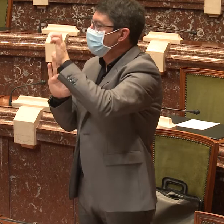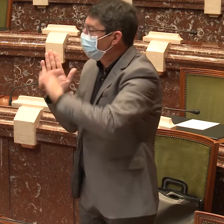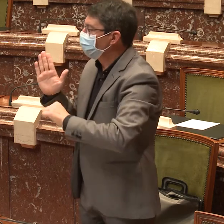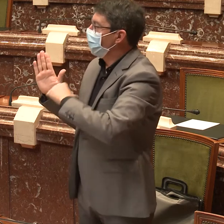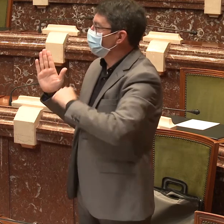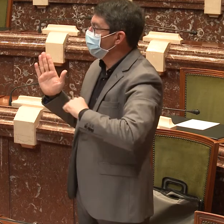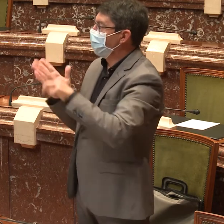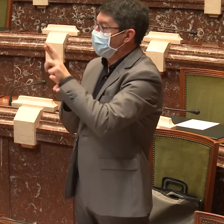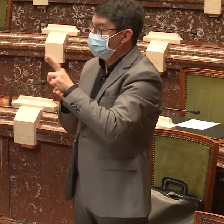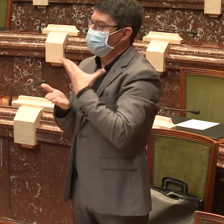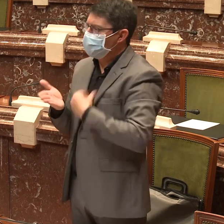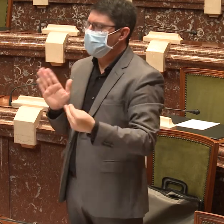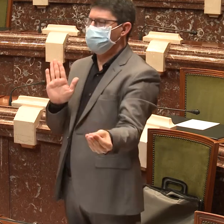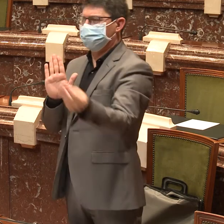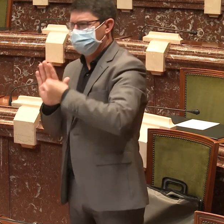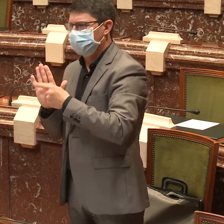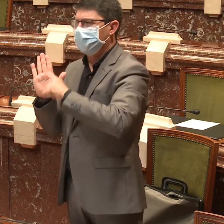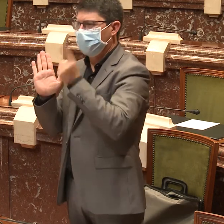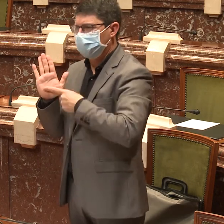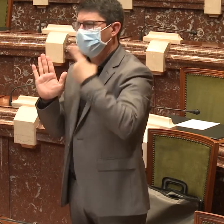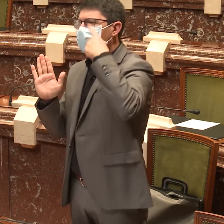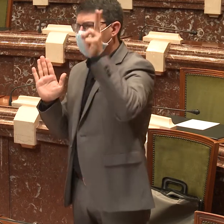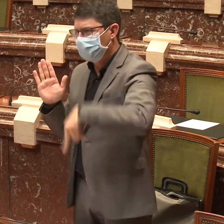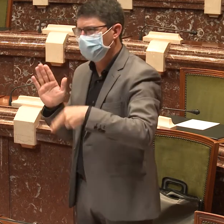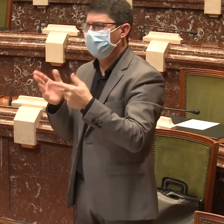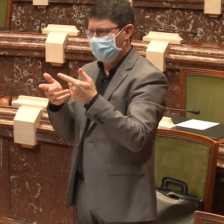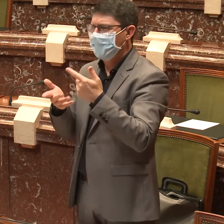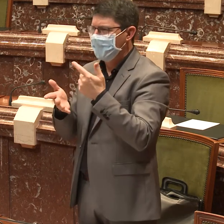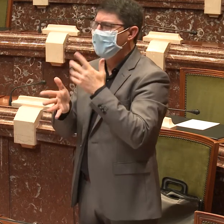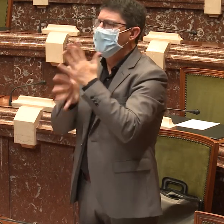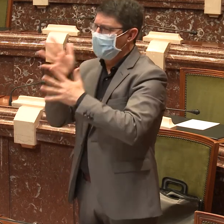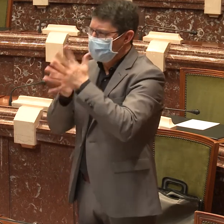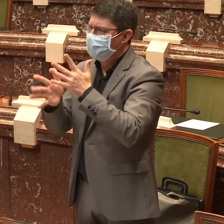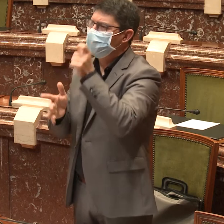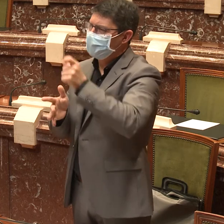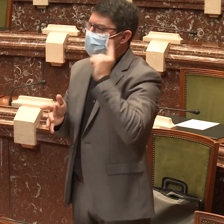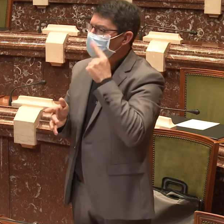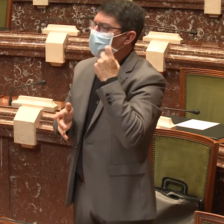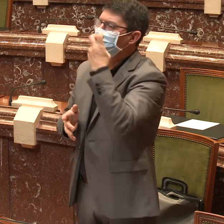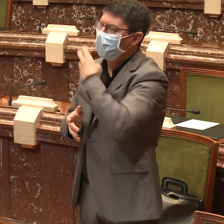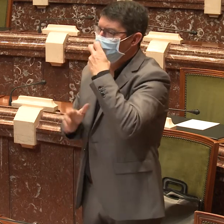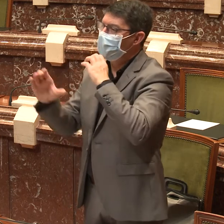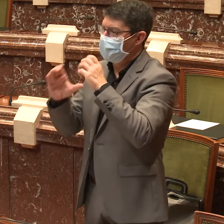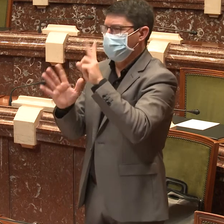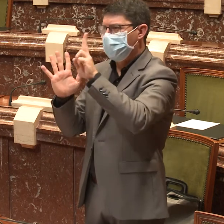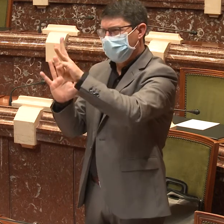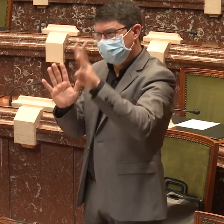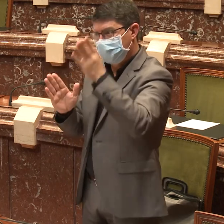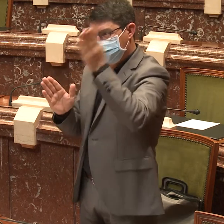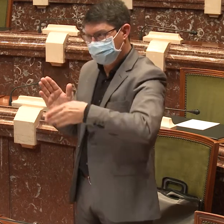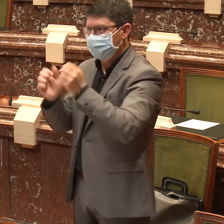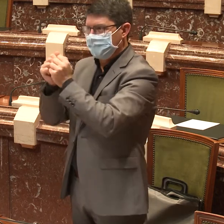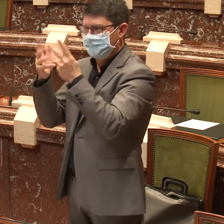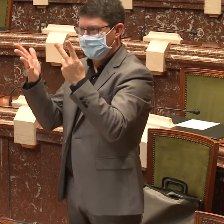próximamente, pues, la comunidad autónoma de la región de Murcia pueda tener esto en cuenta y reconocer, pues, los problemas que estamos teniendo de